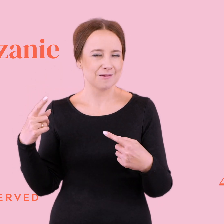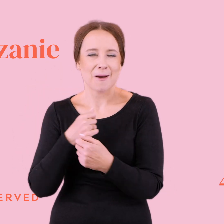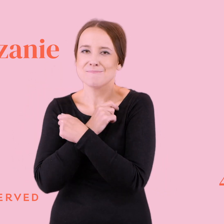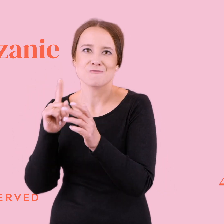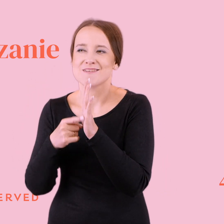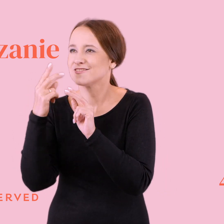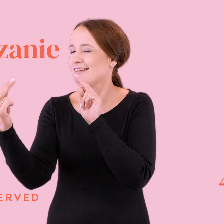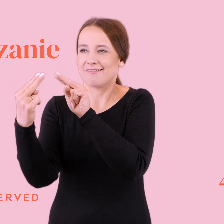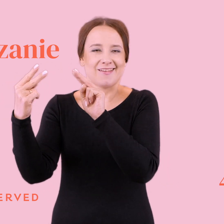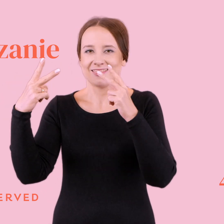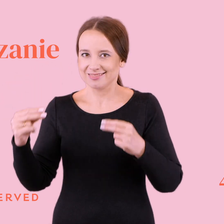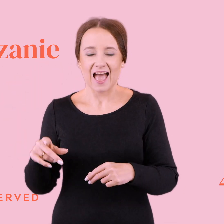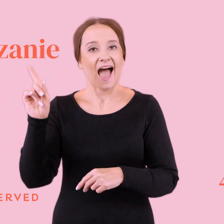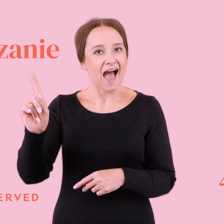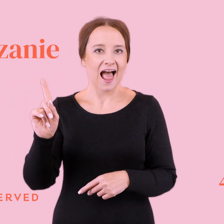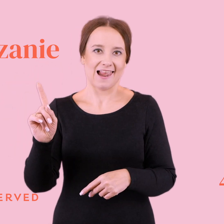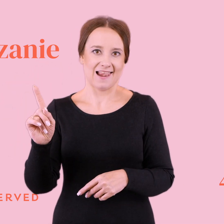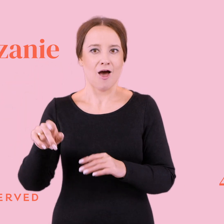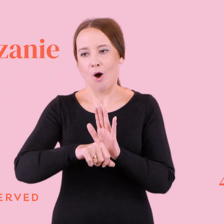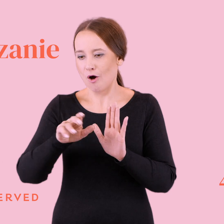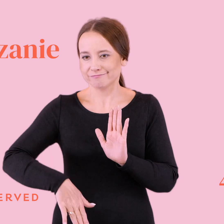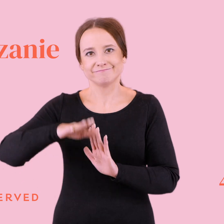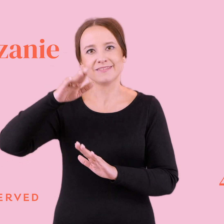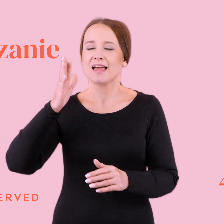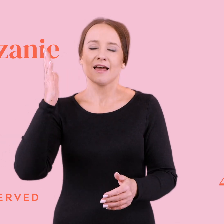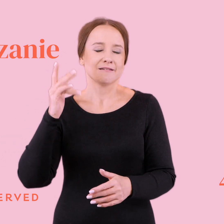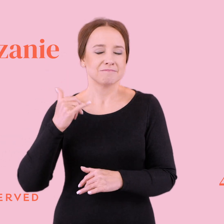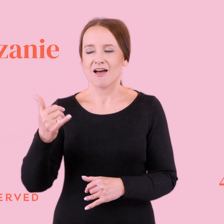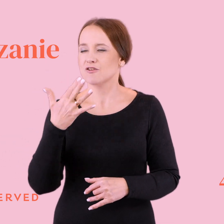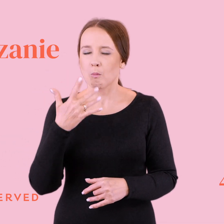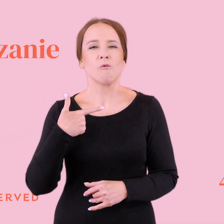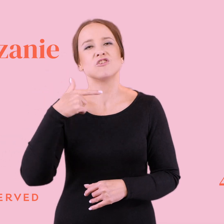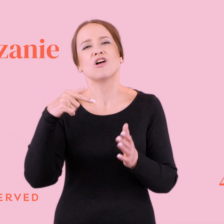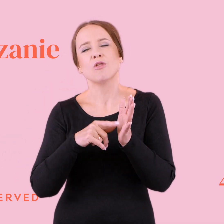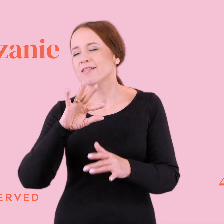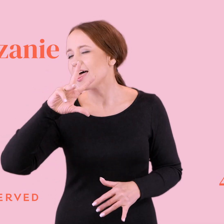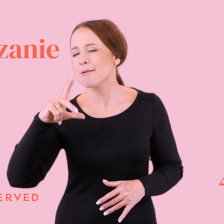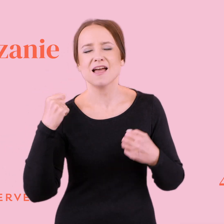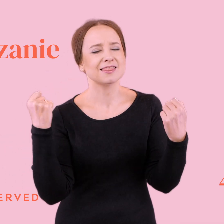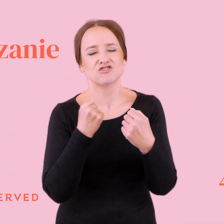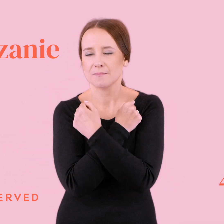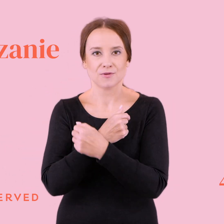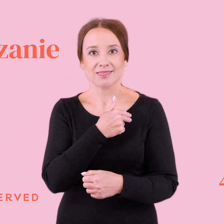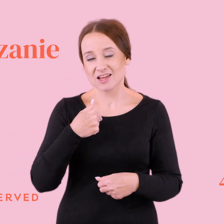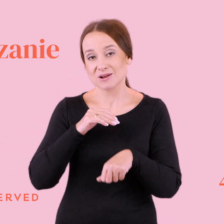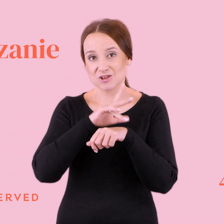pierwszego wejrzenia. Oczywiście wmawia nam się od dzieciństwa, że tylko taka właśnie miłość jest najsilniejsza i najpiękniejsza. No więc ta nasza przyjaciółka idiotka jest,